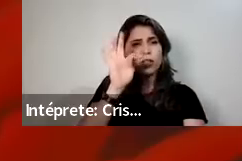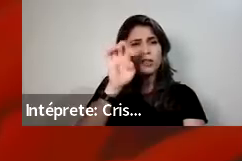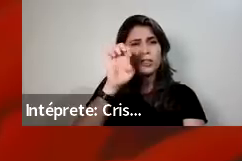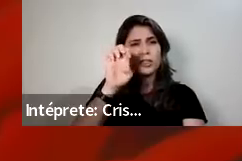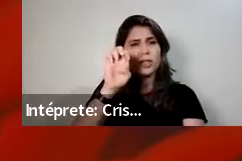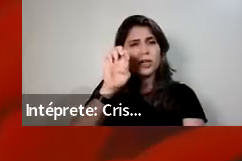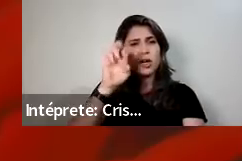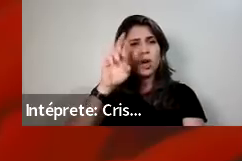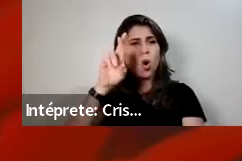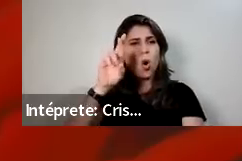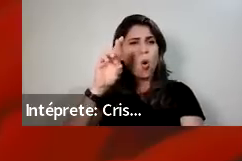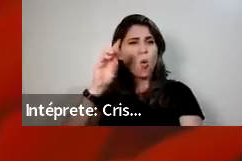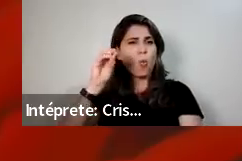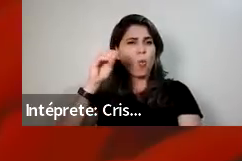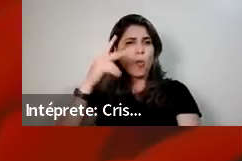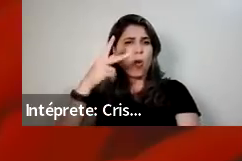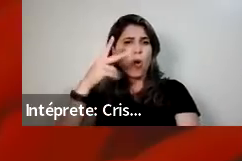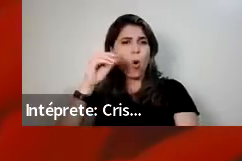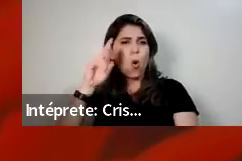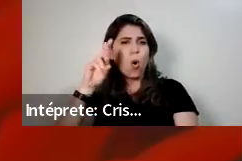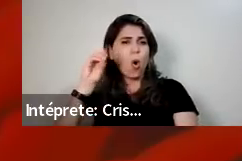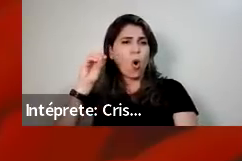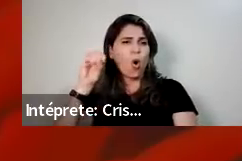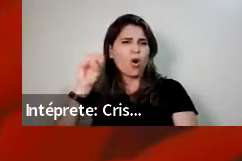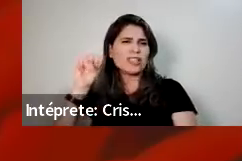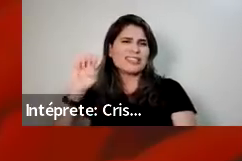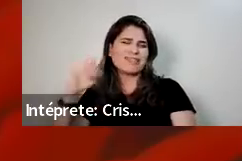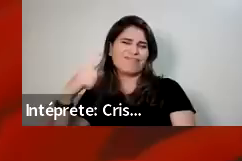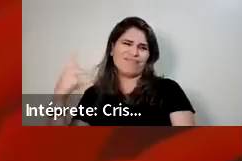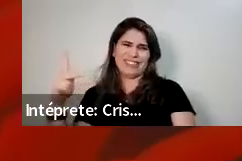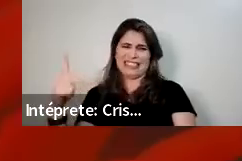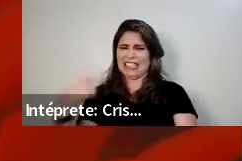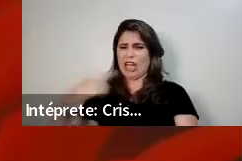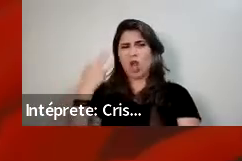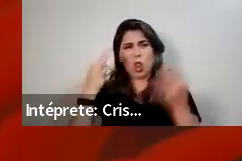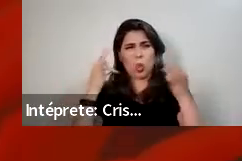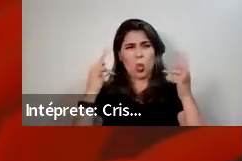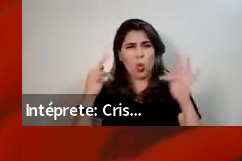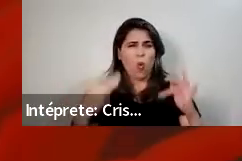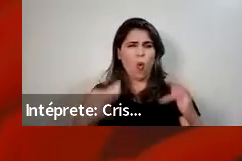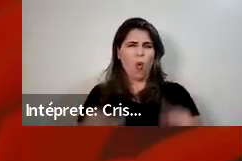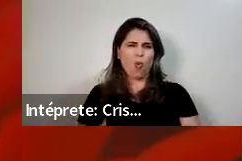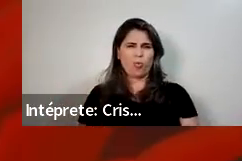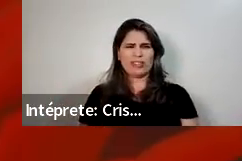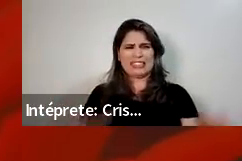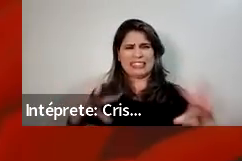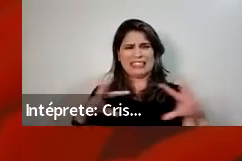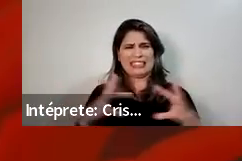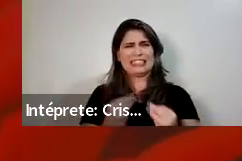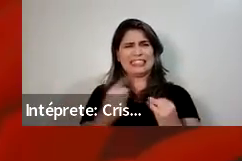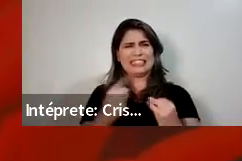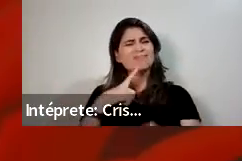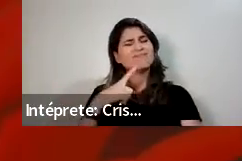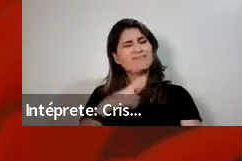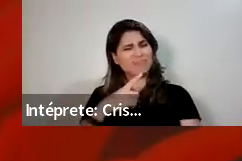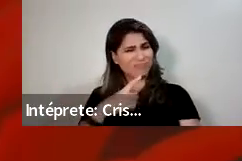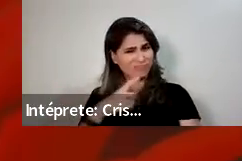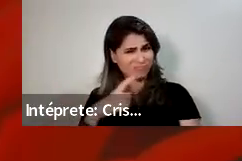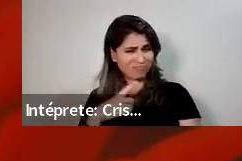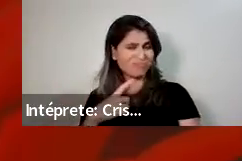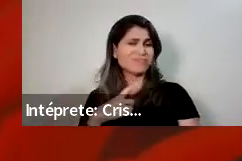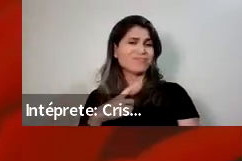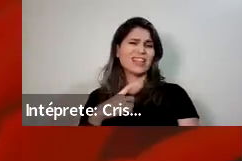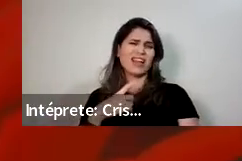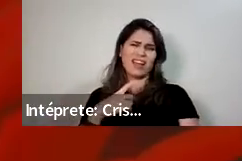de massa mineral óssea. Então, já é um problema muito sério. Mas até lá, a mulher já passou, talvez, né? Não todas, mas por